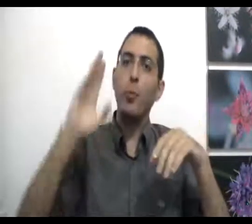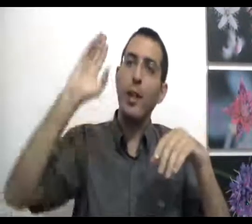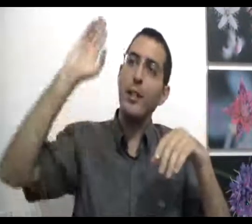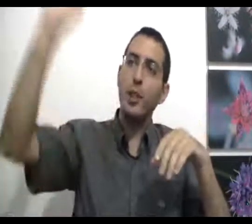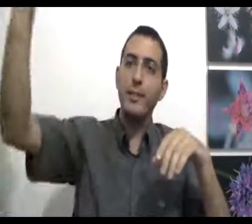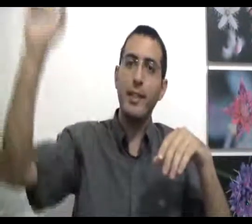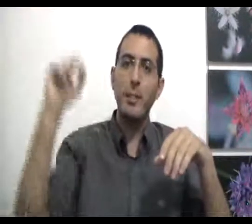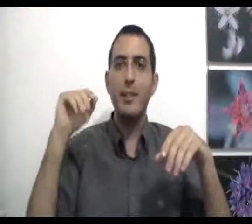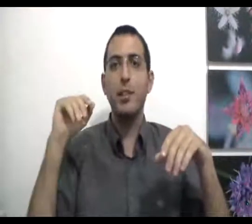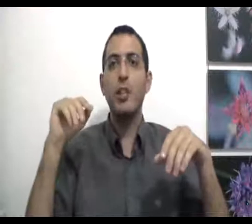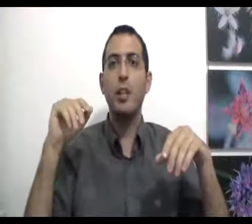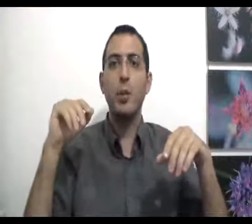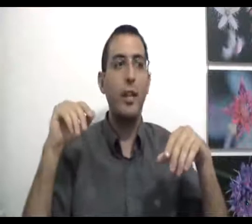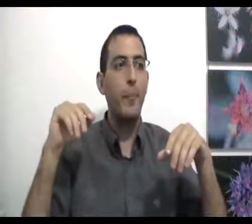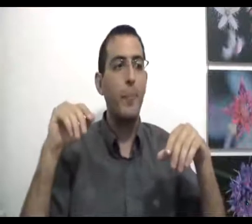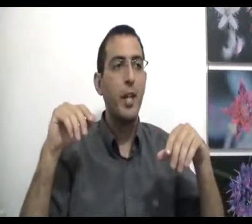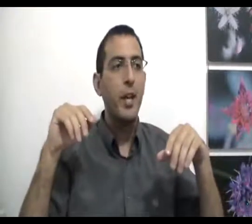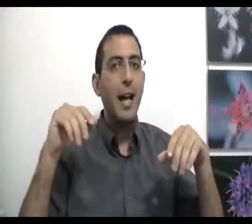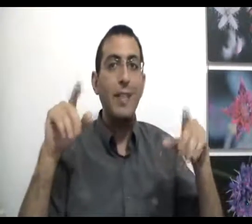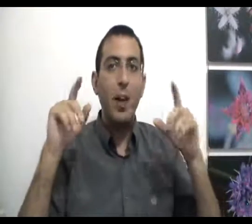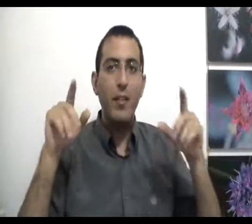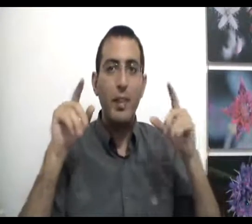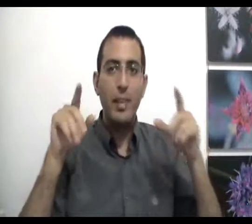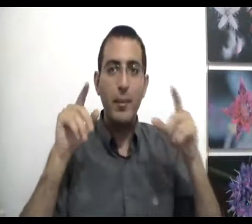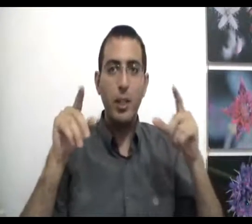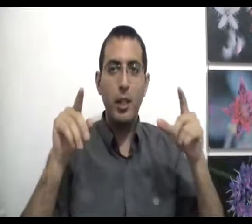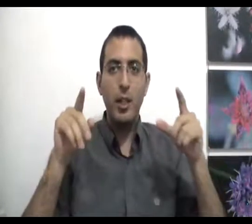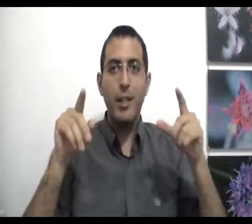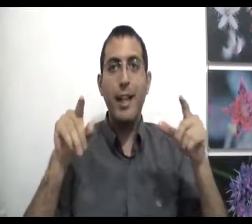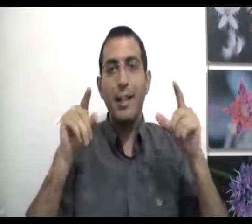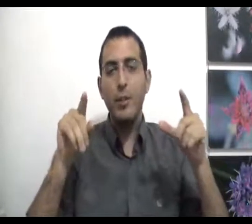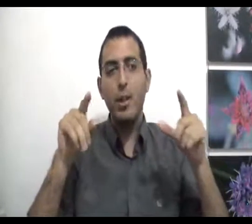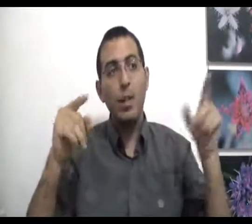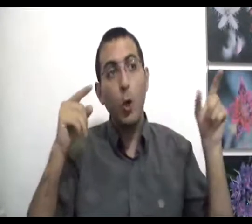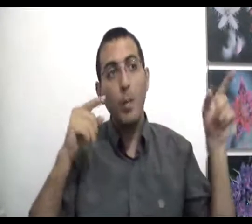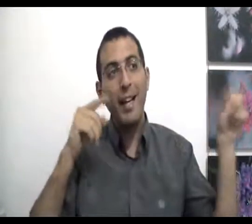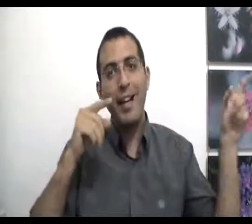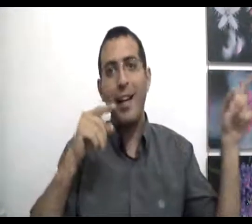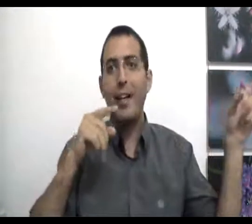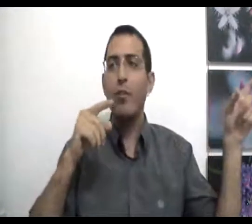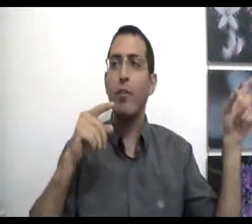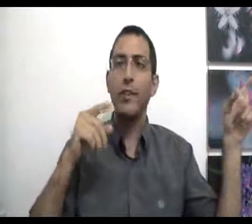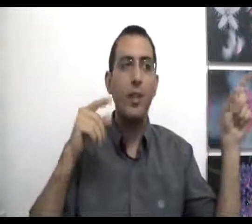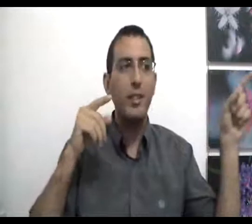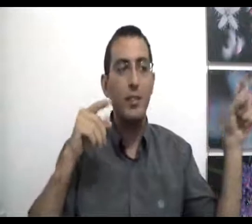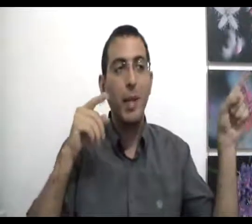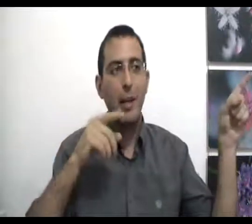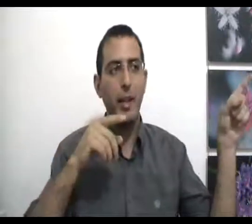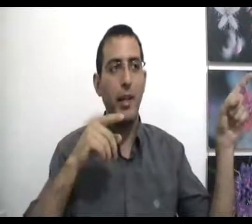כמו הילדים של הסיני בצד השני של העולם אתה אוהב את הילדים שלך כי הילדים שלך גורמים לך להרגיש טוב אתה אוהב את עצמך בכלל